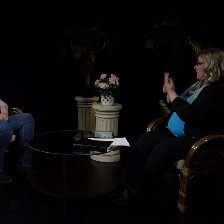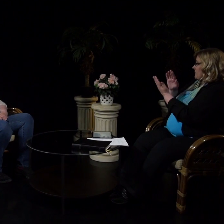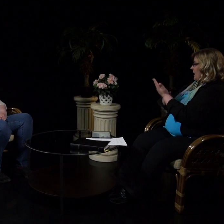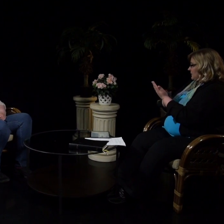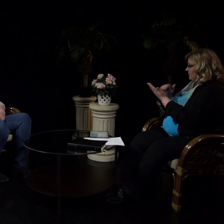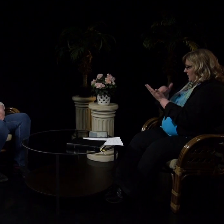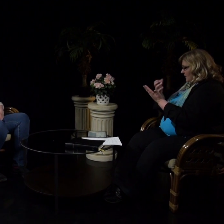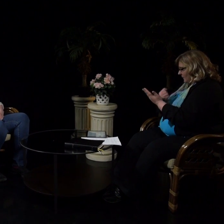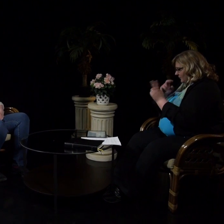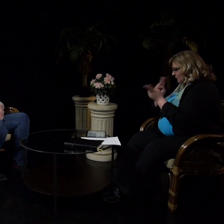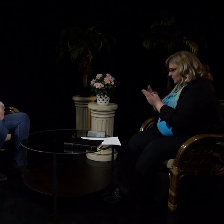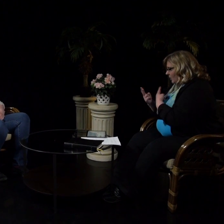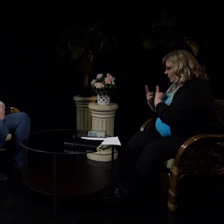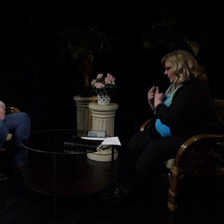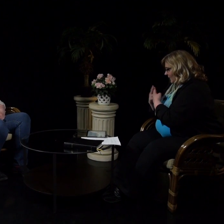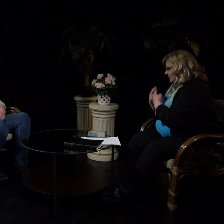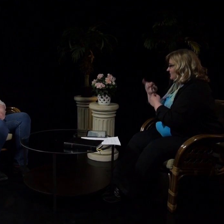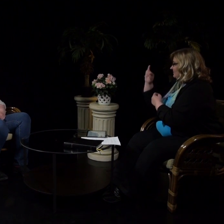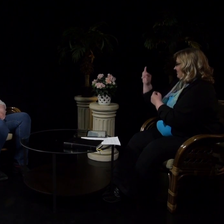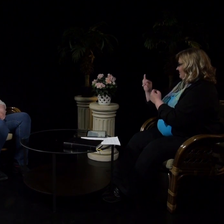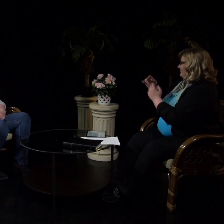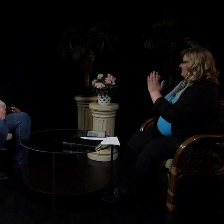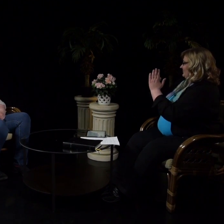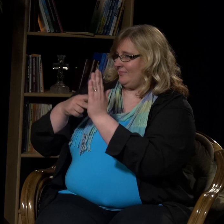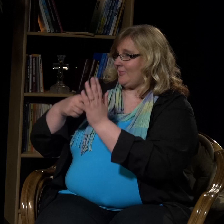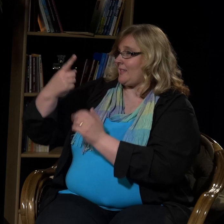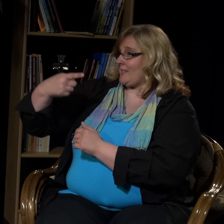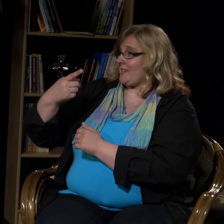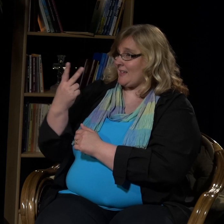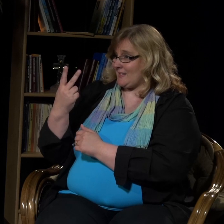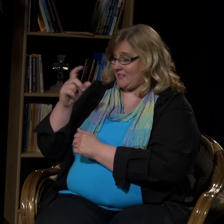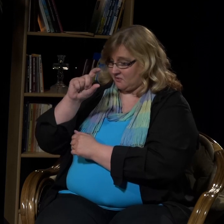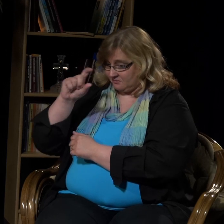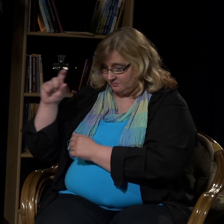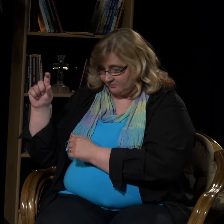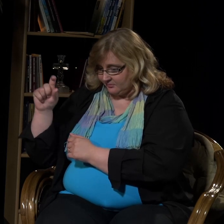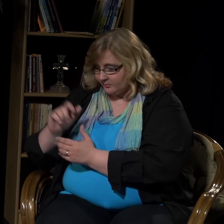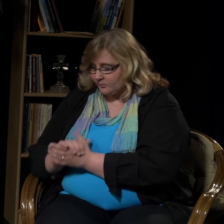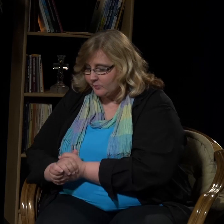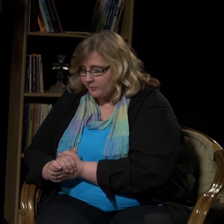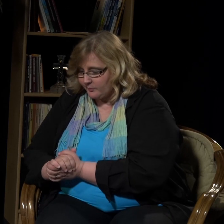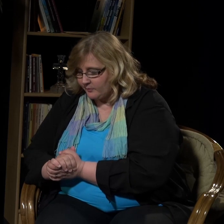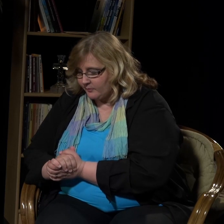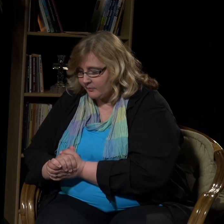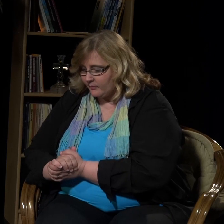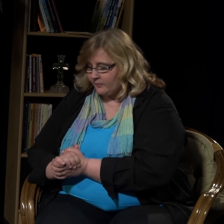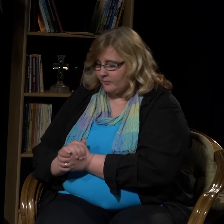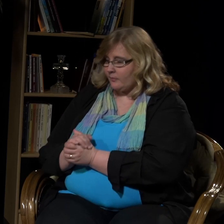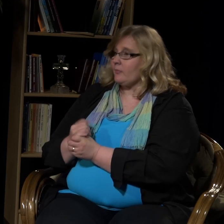Myös toinen Raamatun paikka, jonka haluan tähän lukea, kertoo rukouksesta. Luukas 6, jae 12.